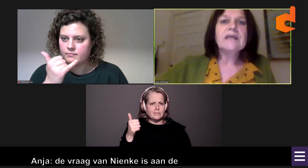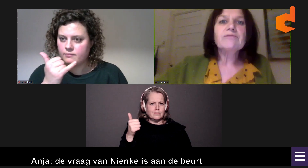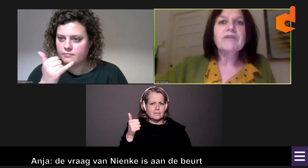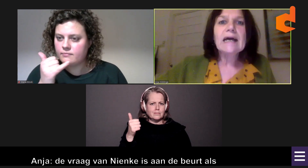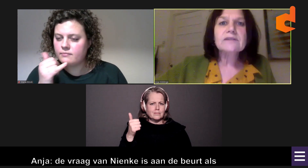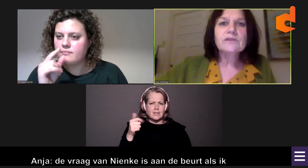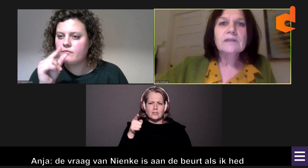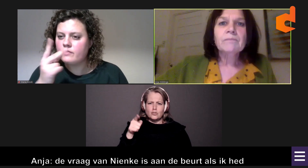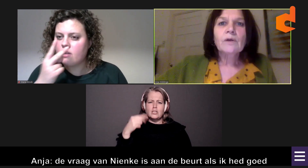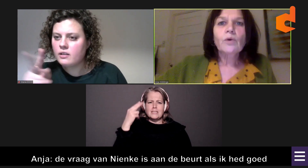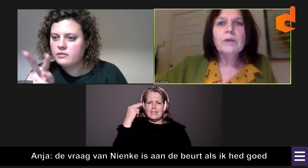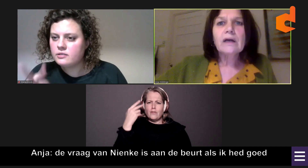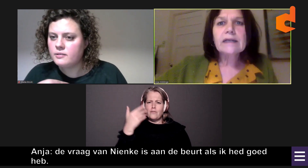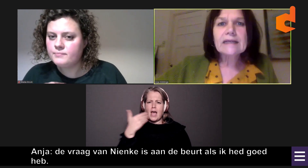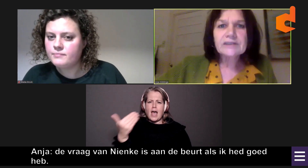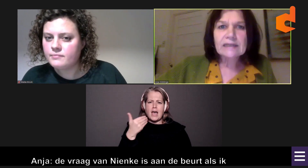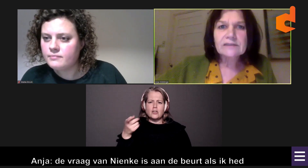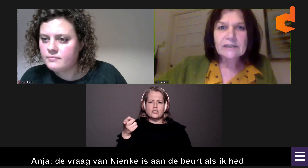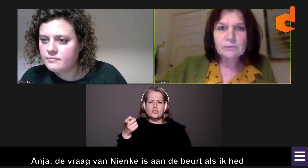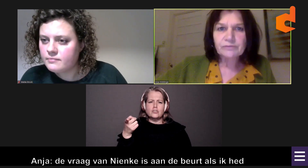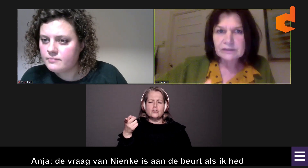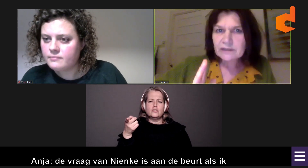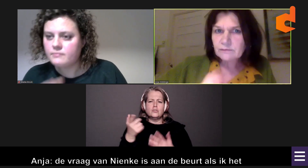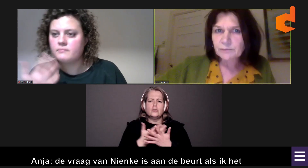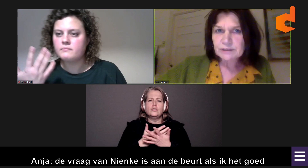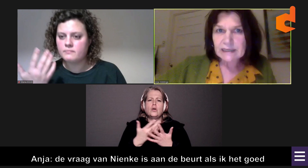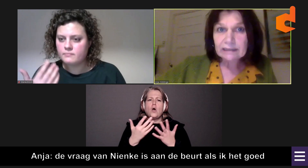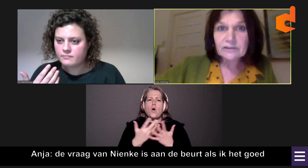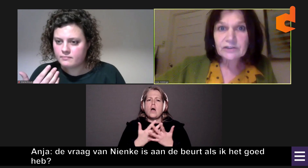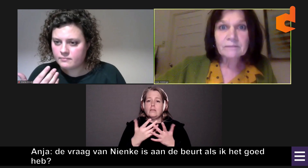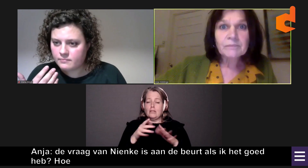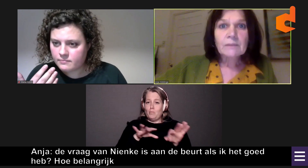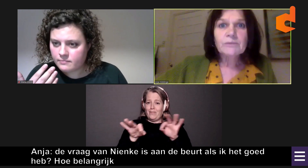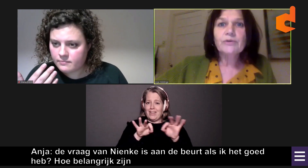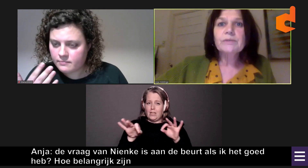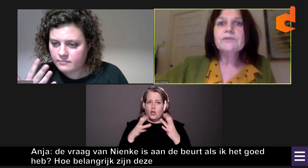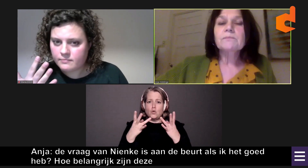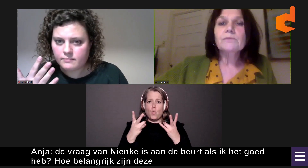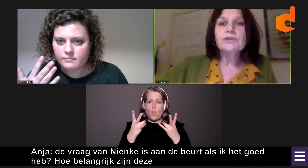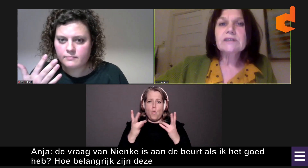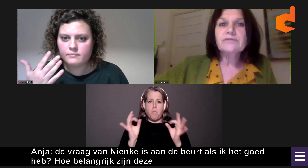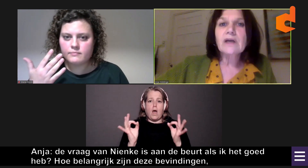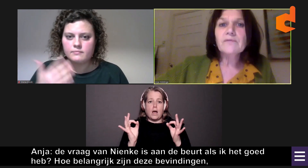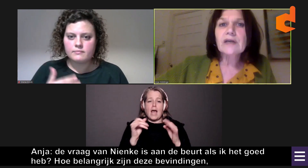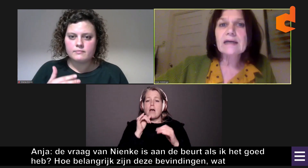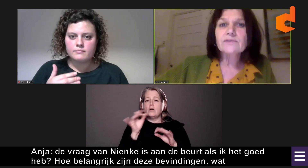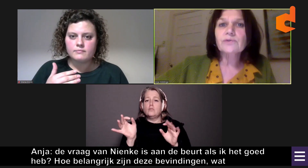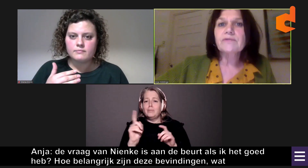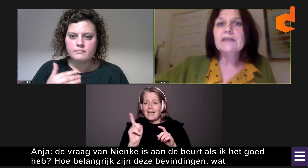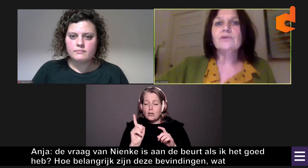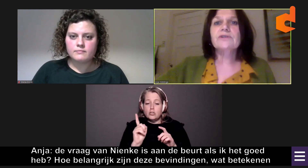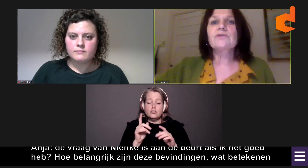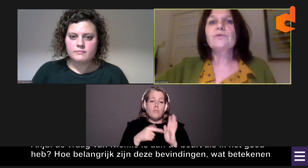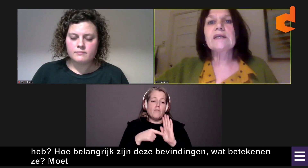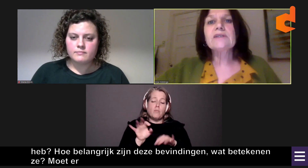Zij vraagt hoe belangrijk zijn deze bevindingen? Wat betekenen ze? Bijvoorbeeld, moet er iets veranderen aan het